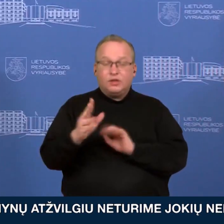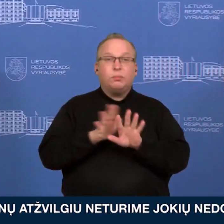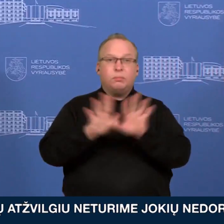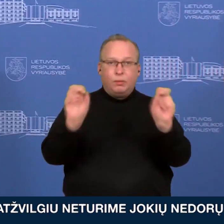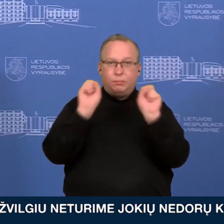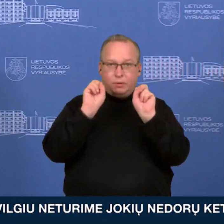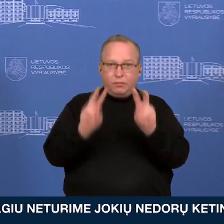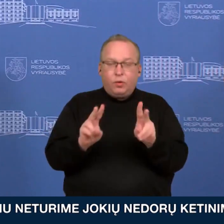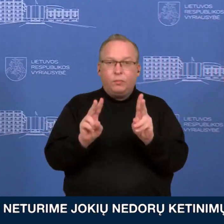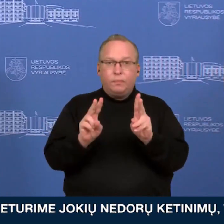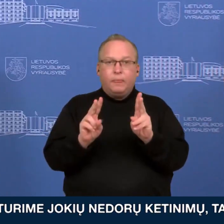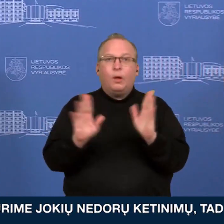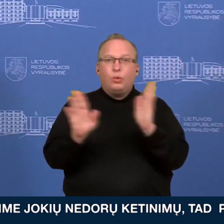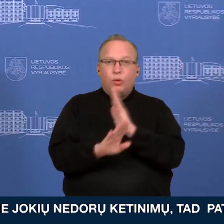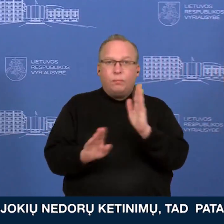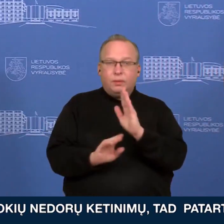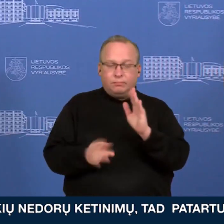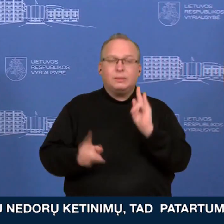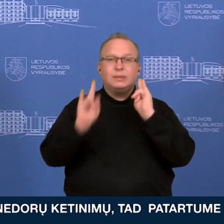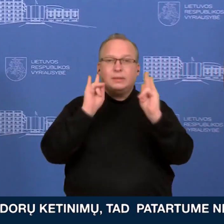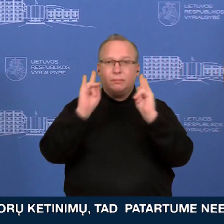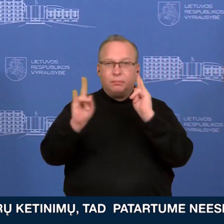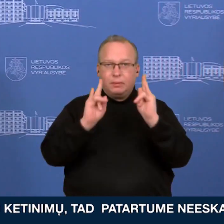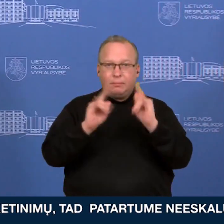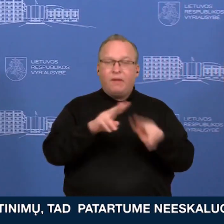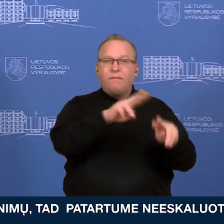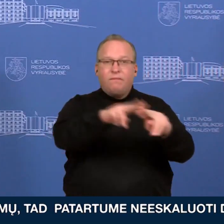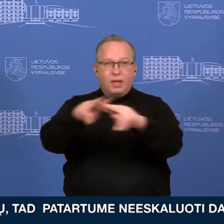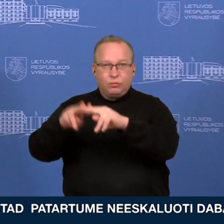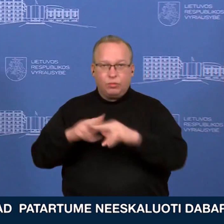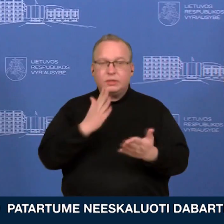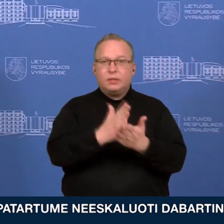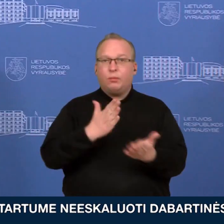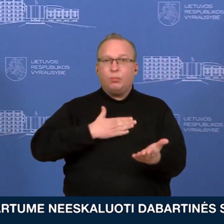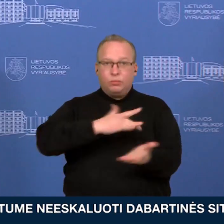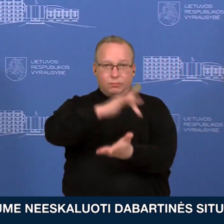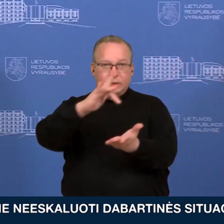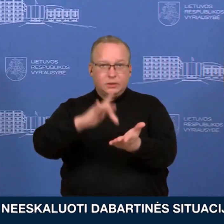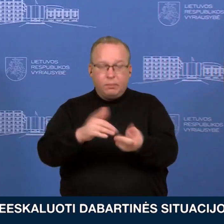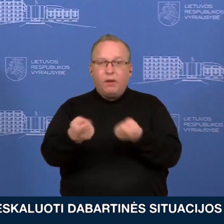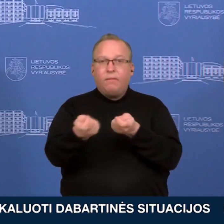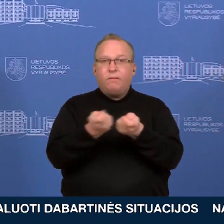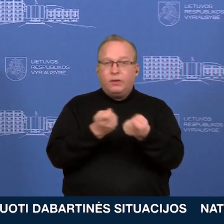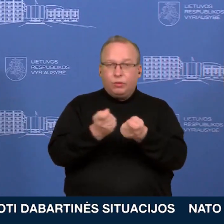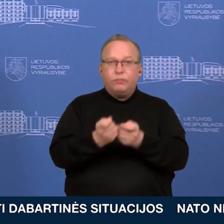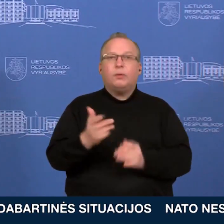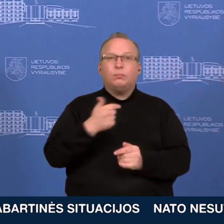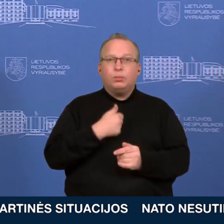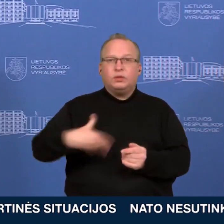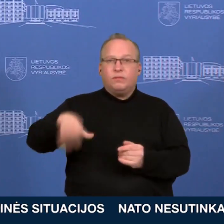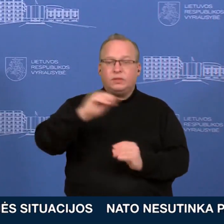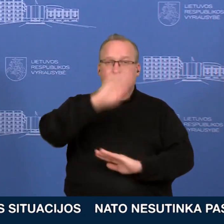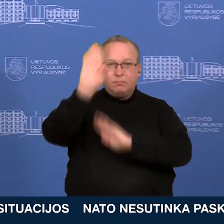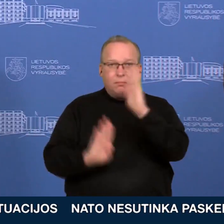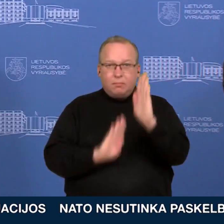pavojus, oro pavojus perspeimo stotys. Todėl mūsų centro žmonės, jų rodmenys stebi ištisom